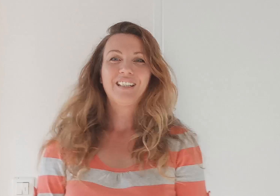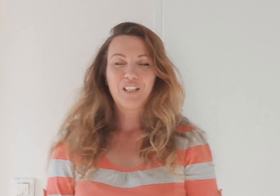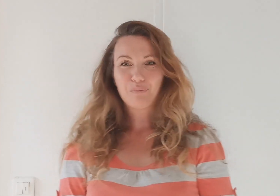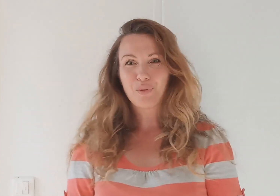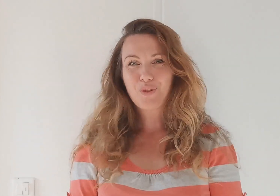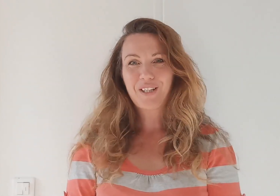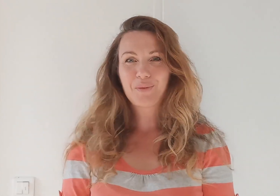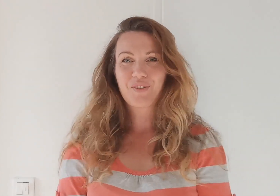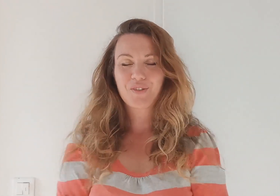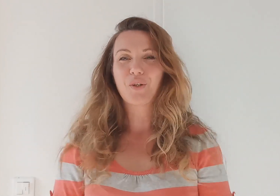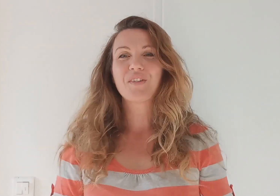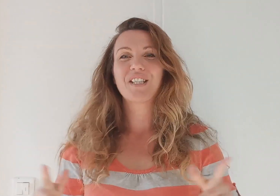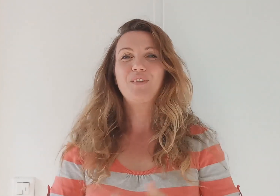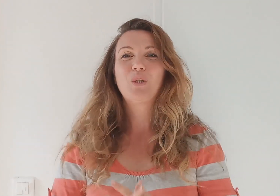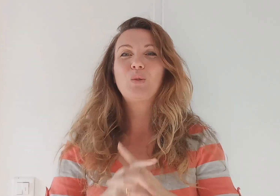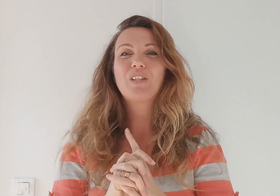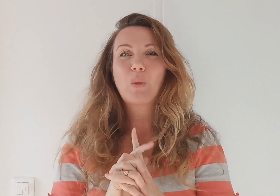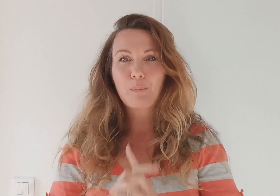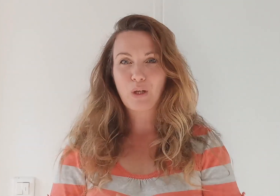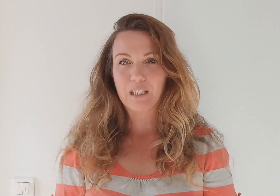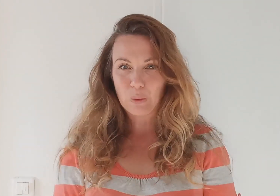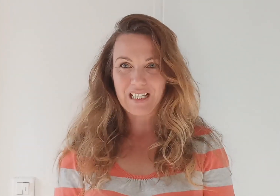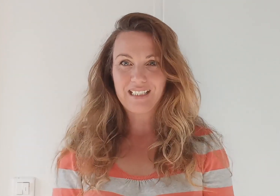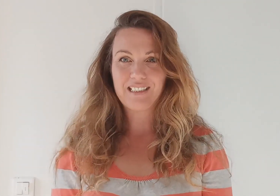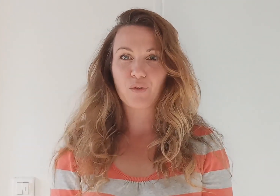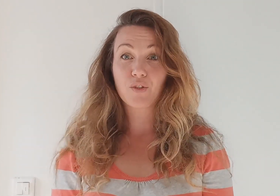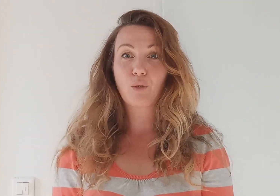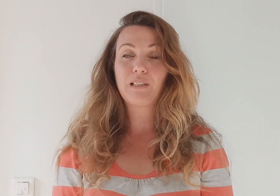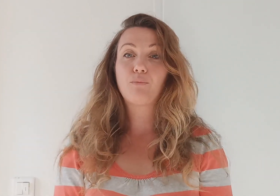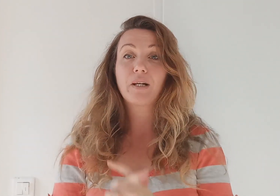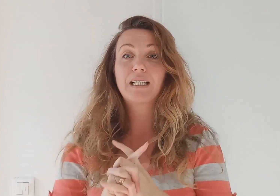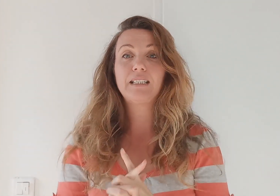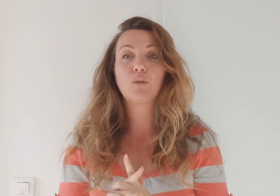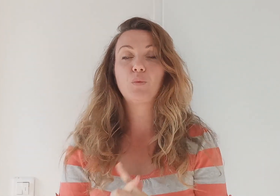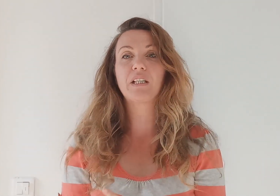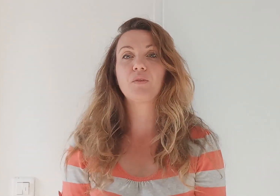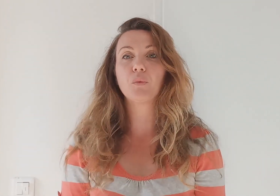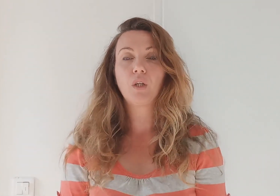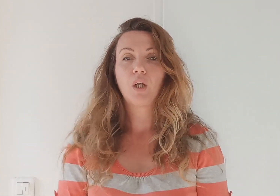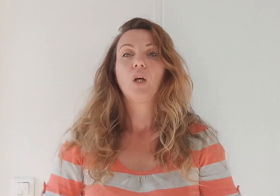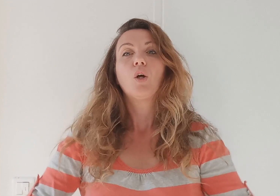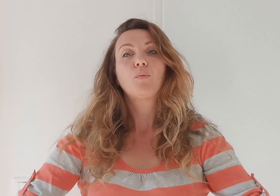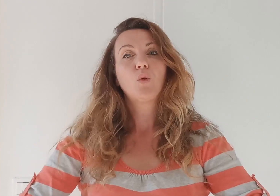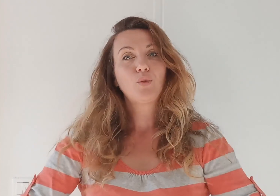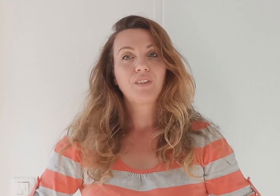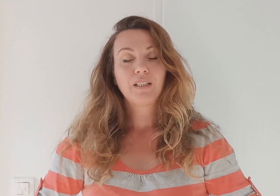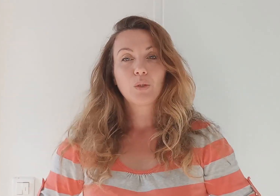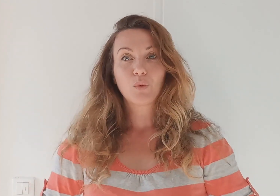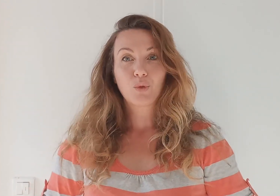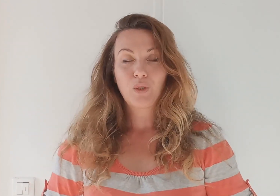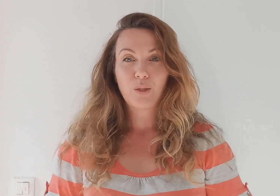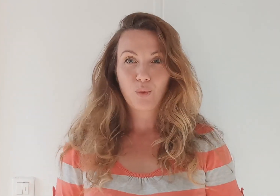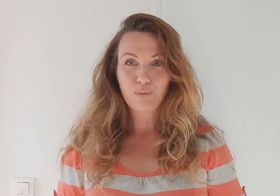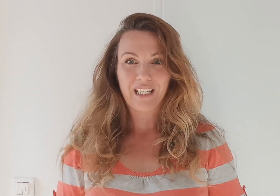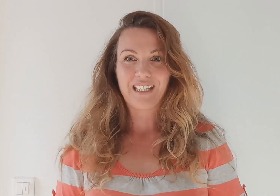Bonjour à tous, dans cette vidéo nous allons apprendre à localiser ensemble les points pieds d'acupression pour lutter contre les rhumes et